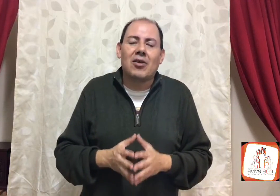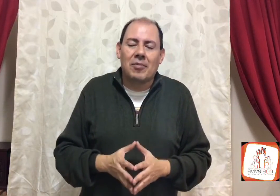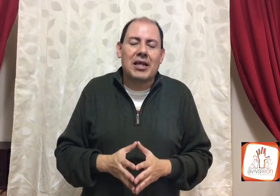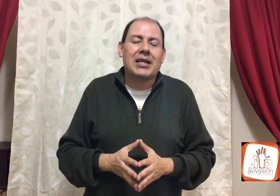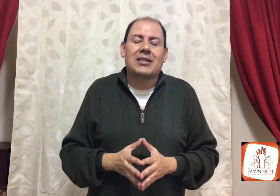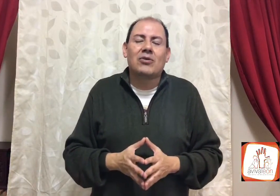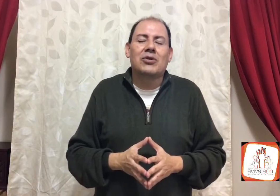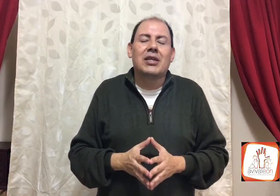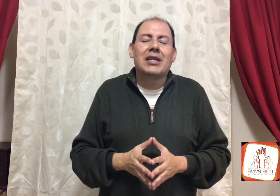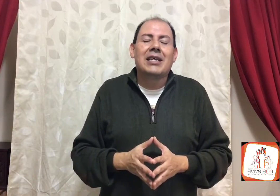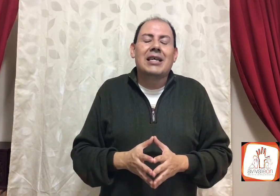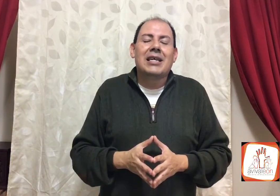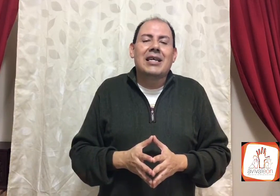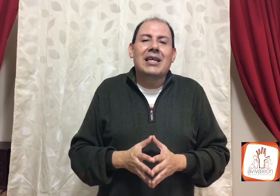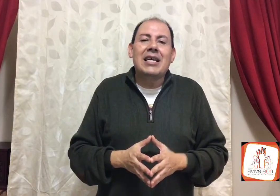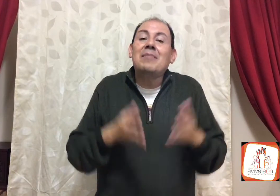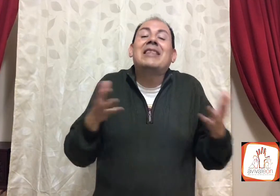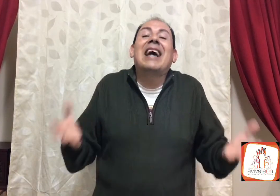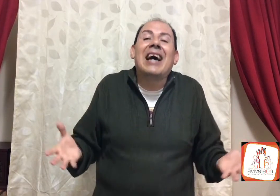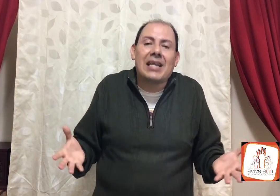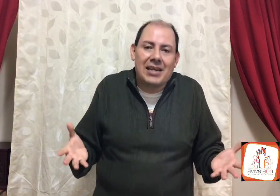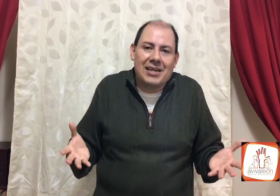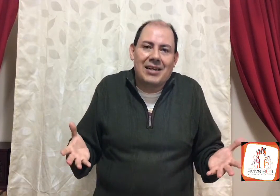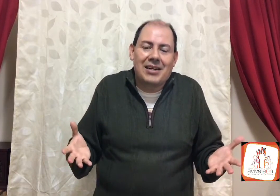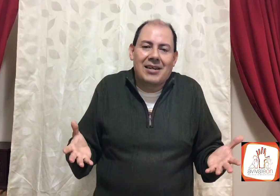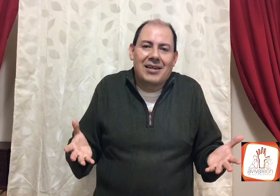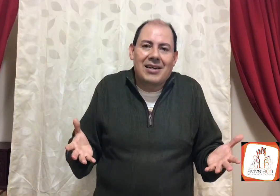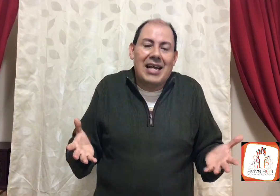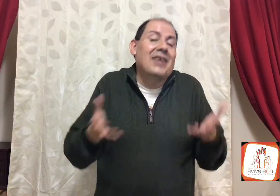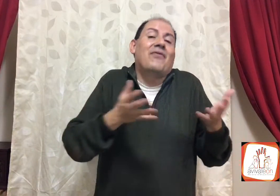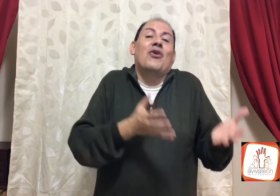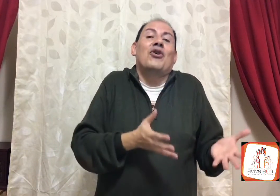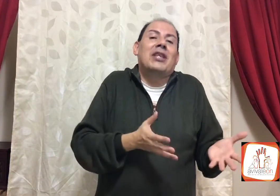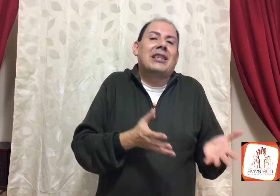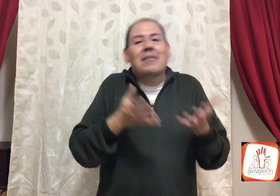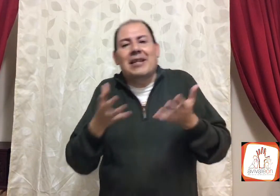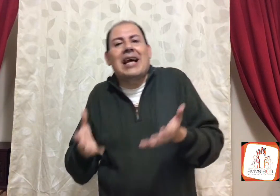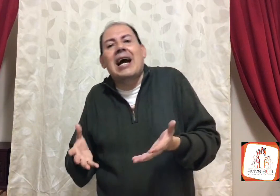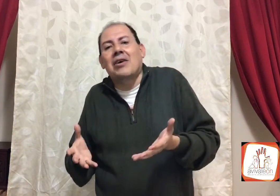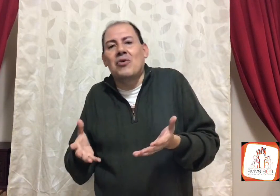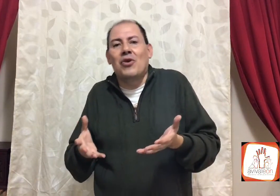nombre de Jesús, imitar, el efod, el tabernáculo,